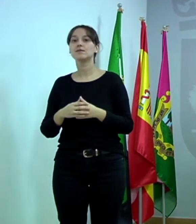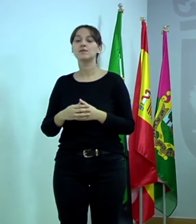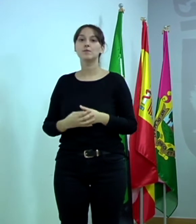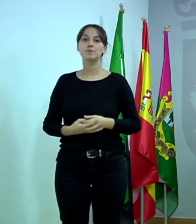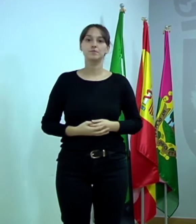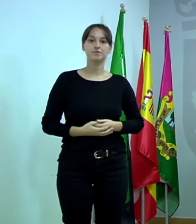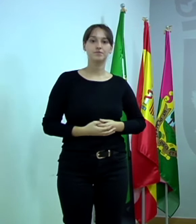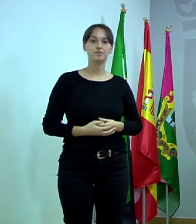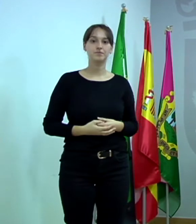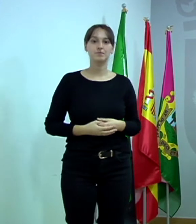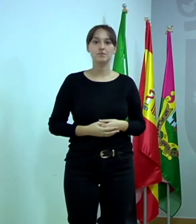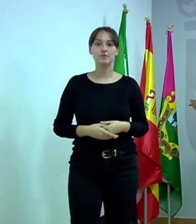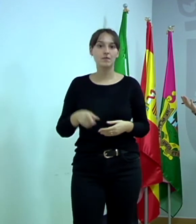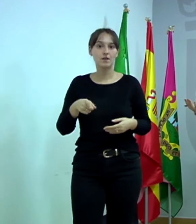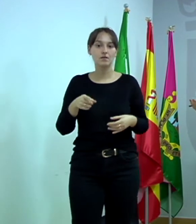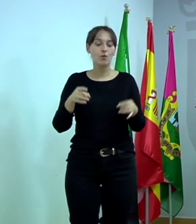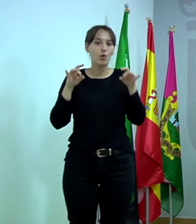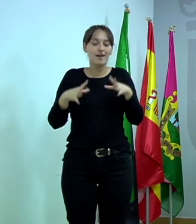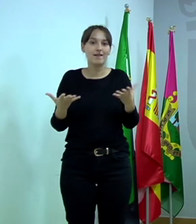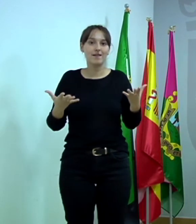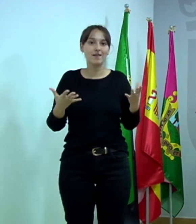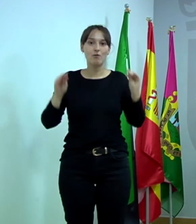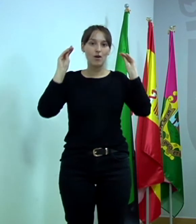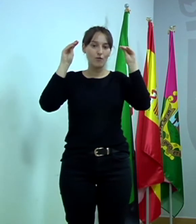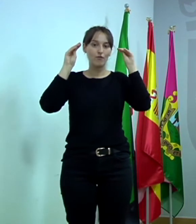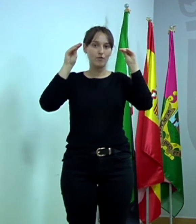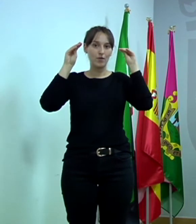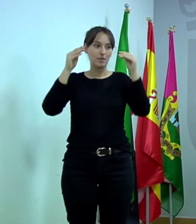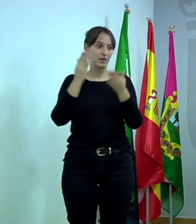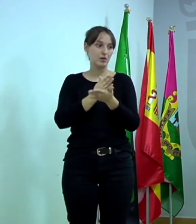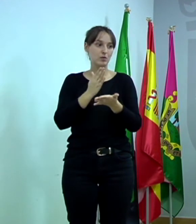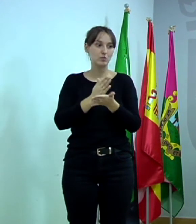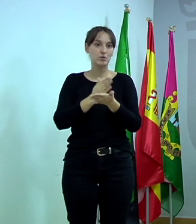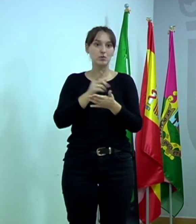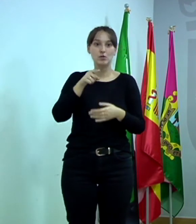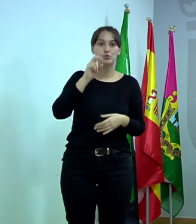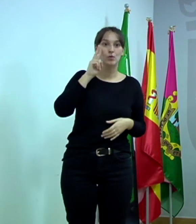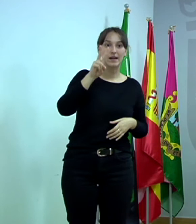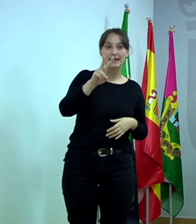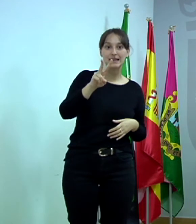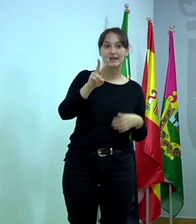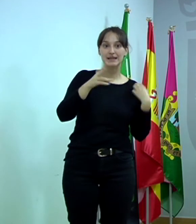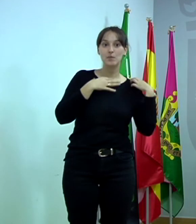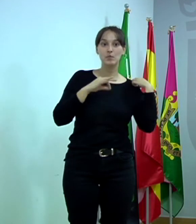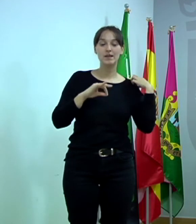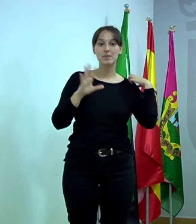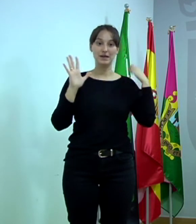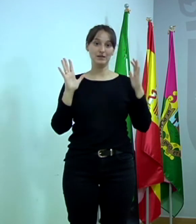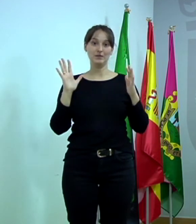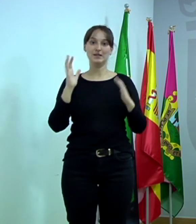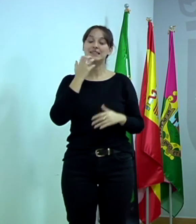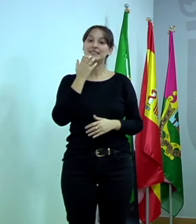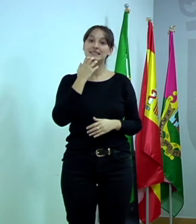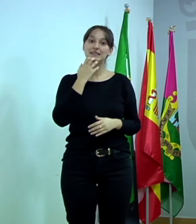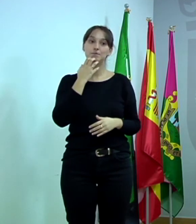hace la formación… Esto es como cuando se hace una formación en cualquier curso, ¿vale? Tú puedes entrar y verlo, pero si tú no estás… Si no